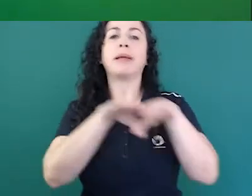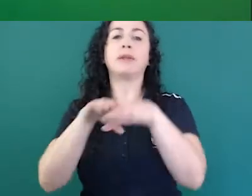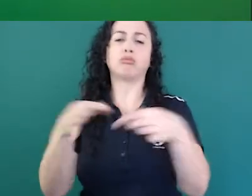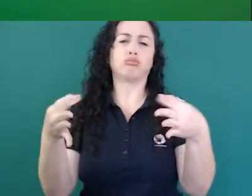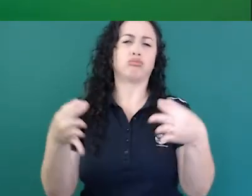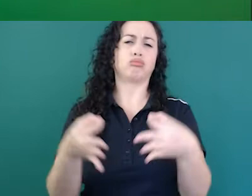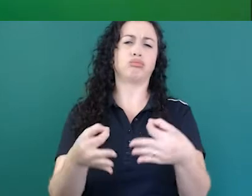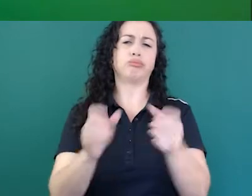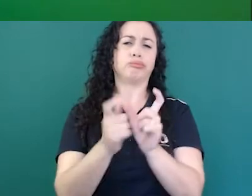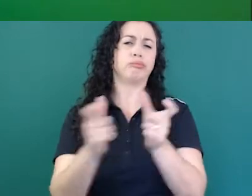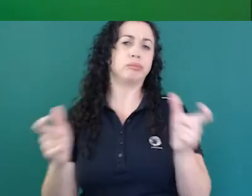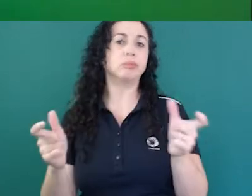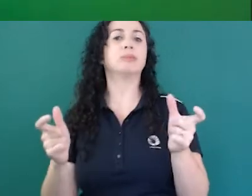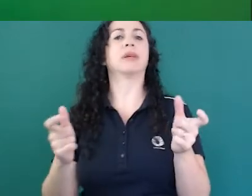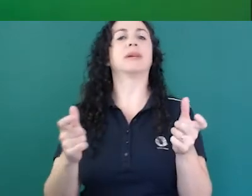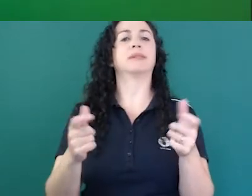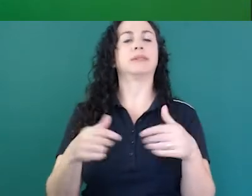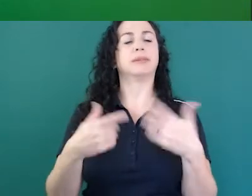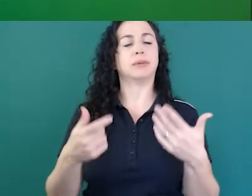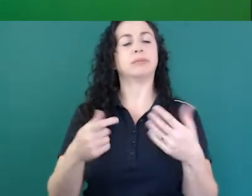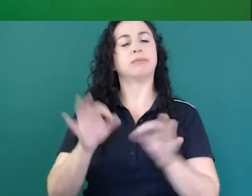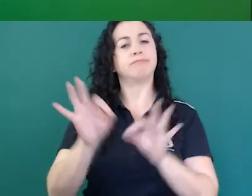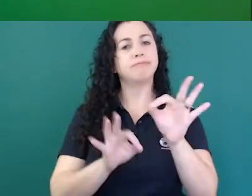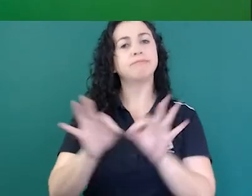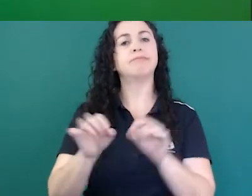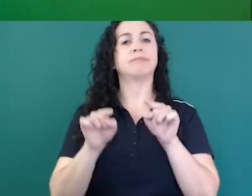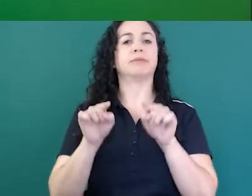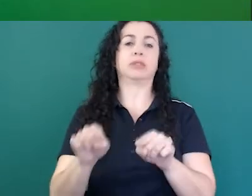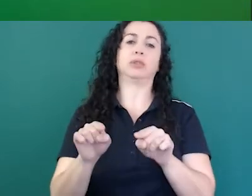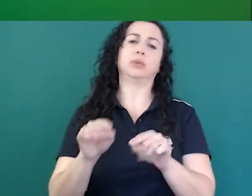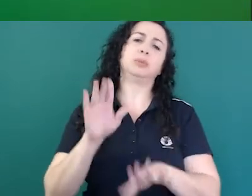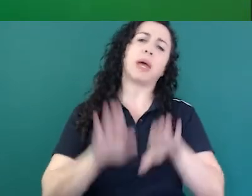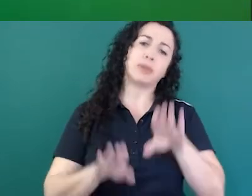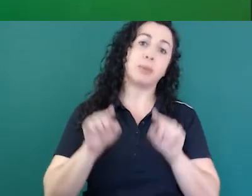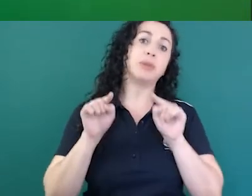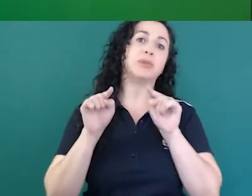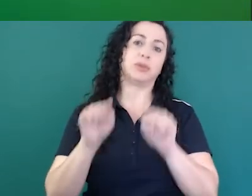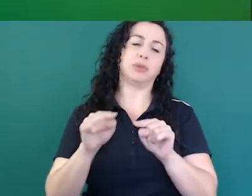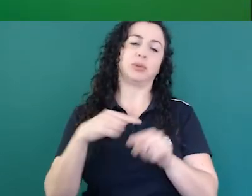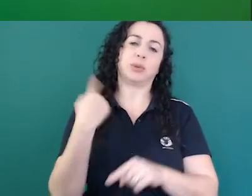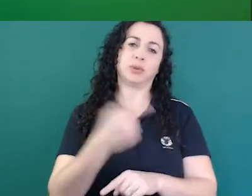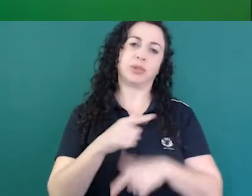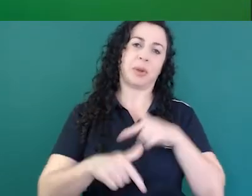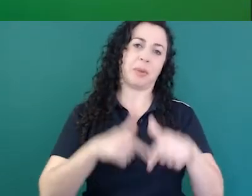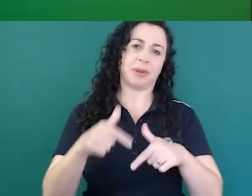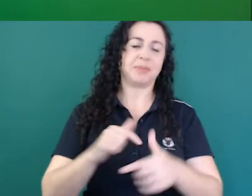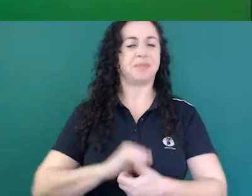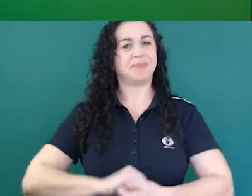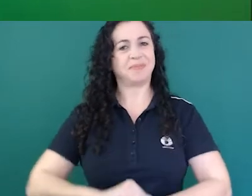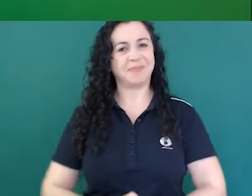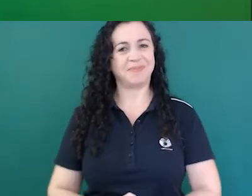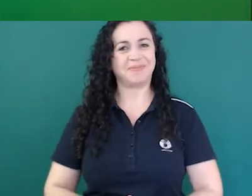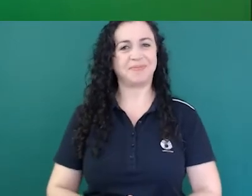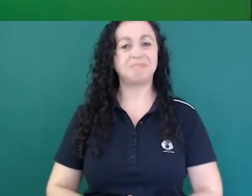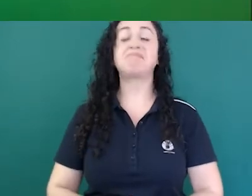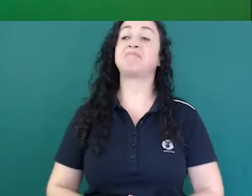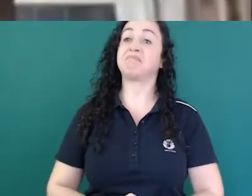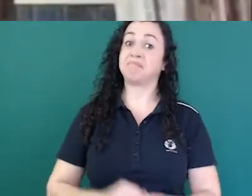padrão oficial, né, no português escrito. É um pouco isso que nós trabalhamos. Ok, três